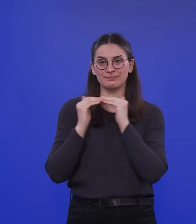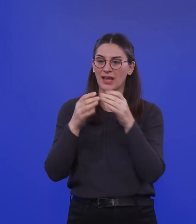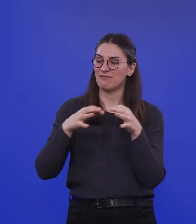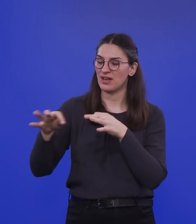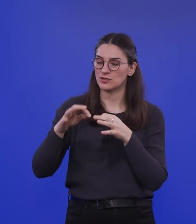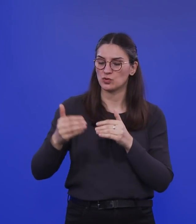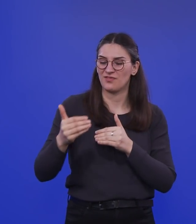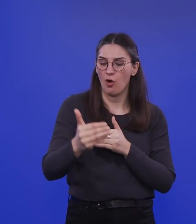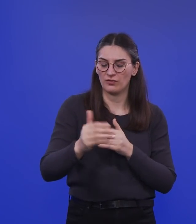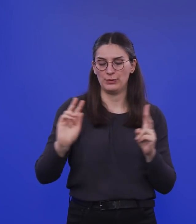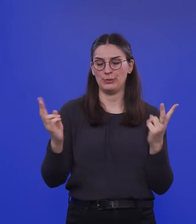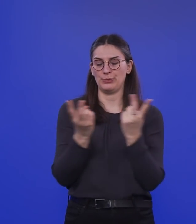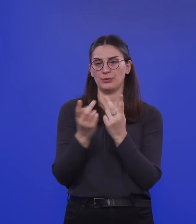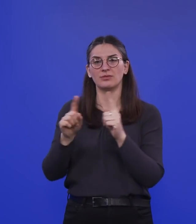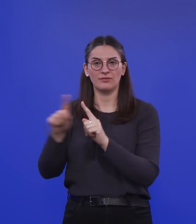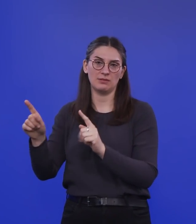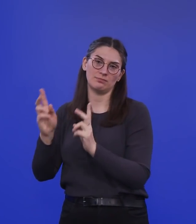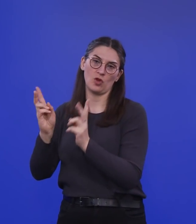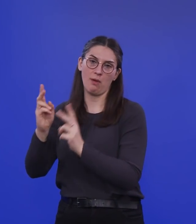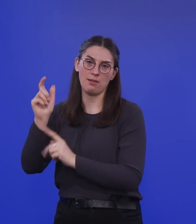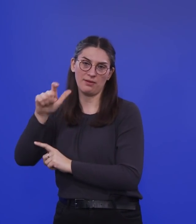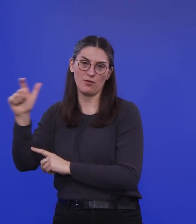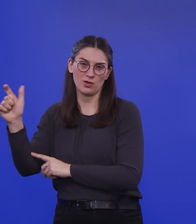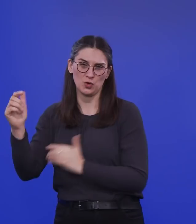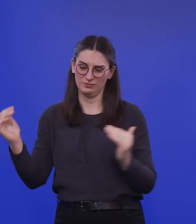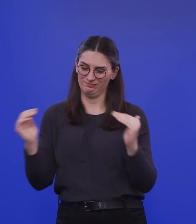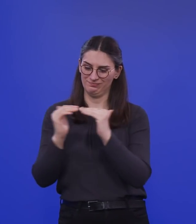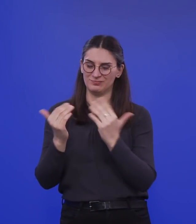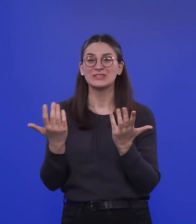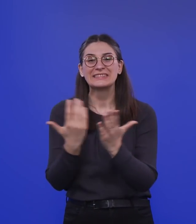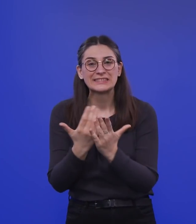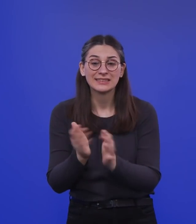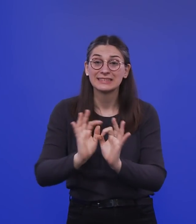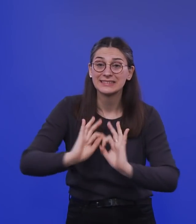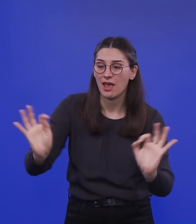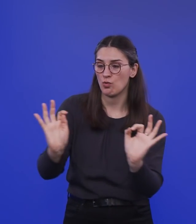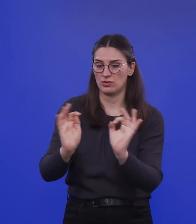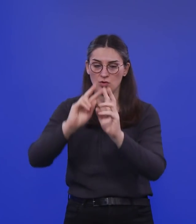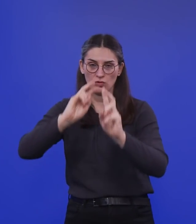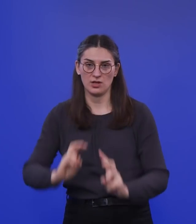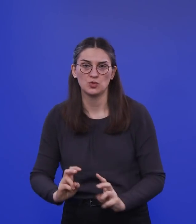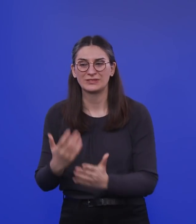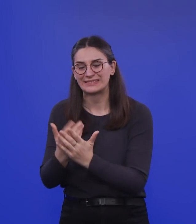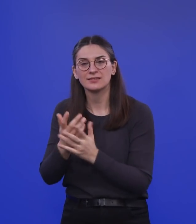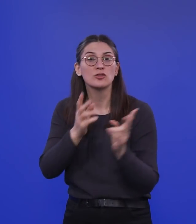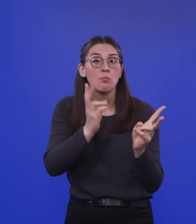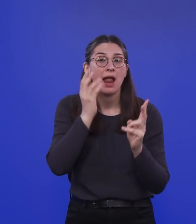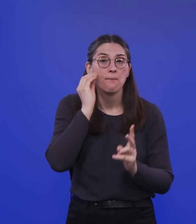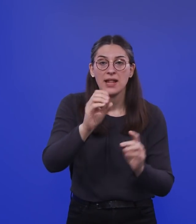Bevölkerung. Und das sind eben sehr, sehr gut gemachte Untersuchungen, wie wir sie in normalen Meldesystemen nicht haben. Es ist also